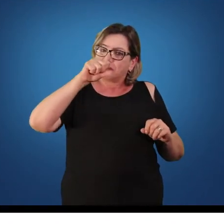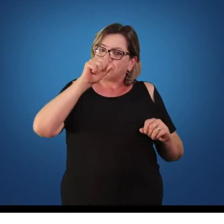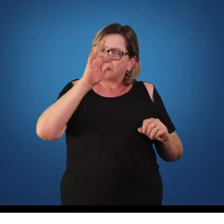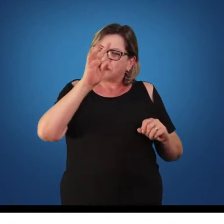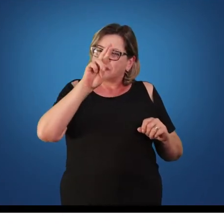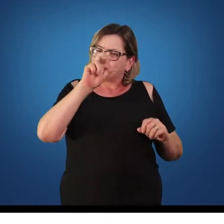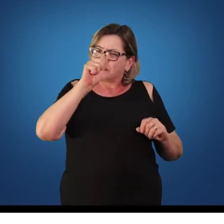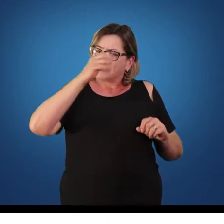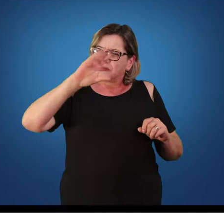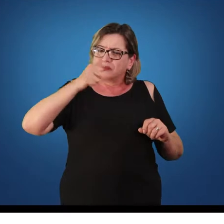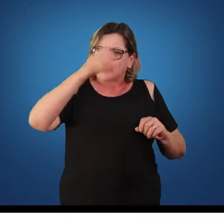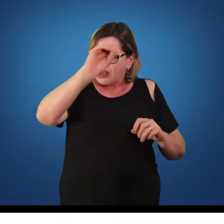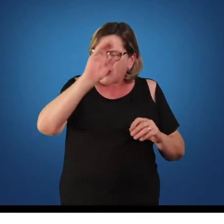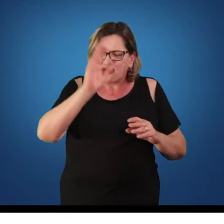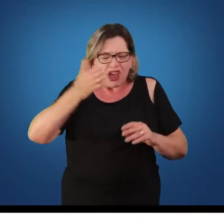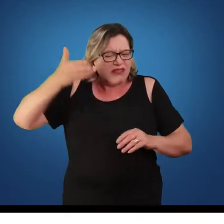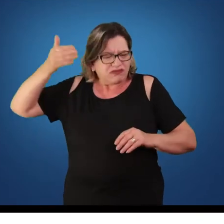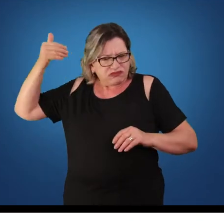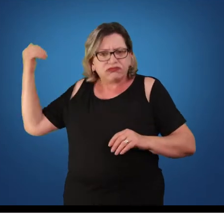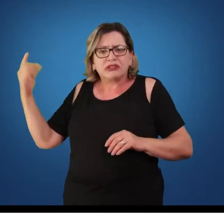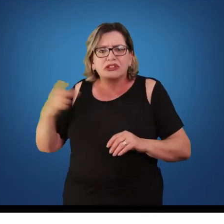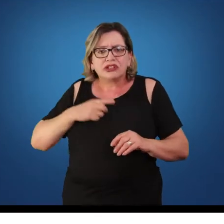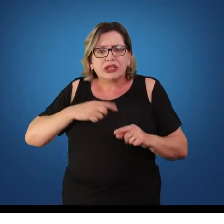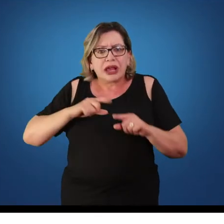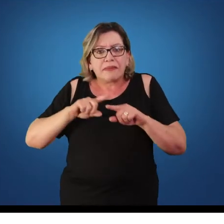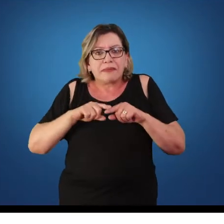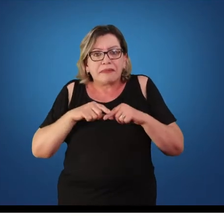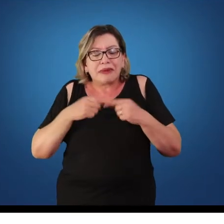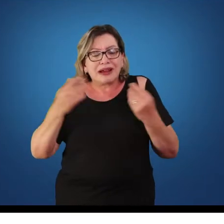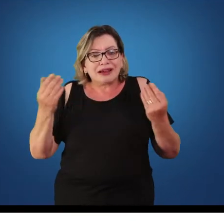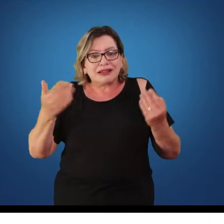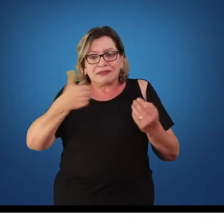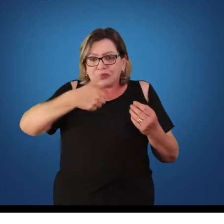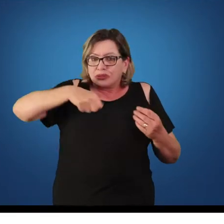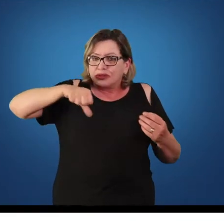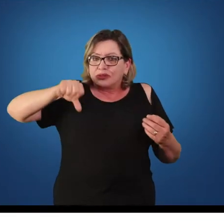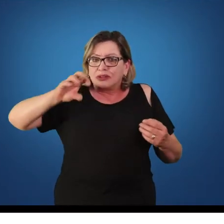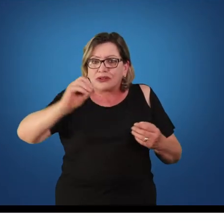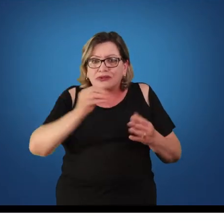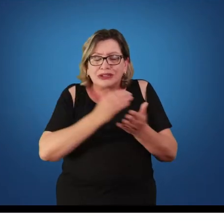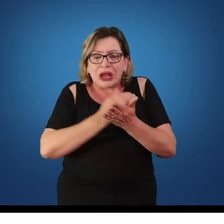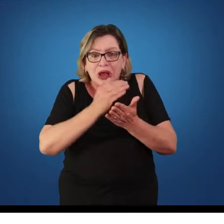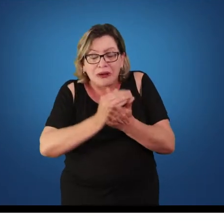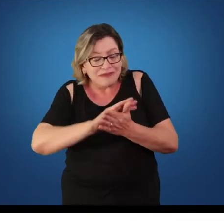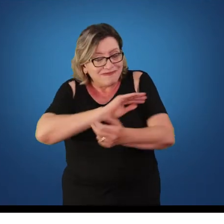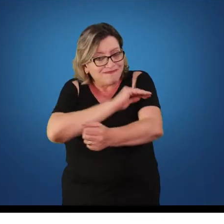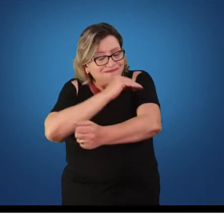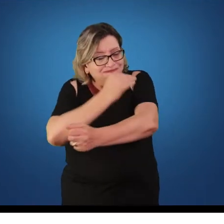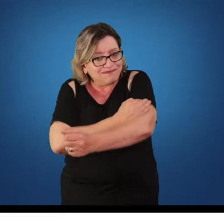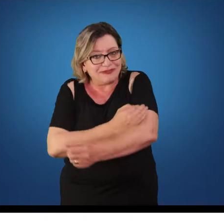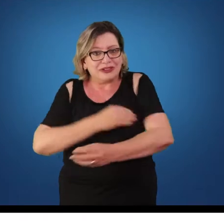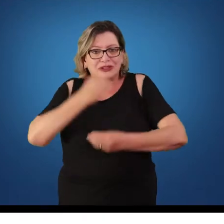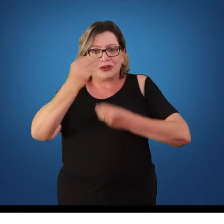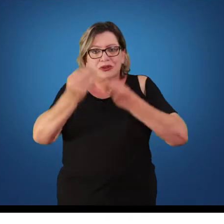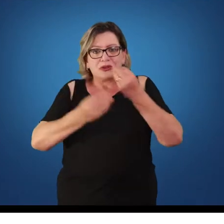em períodos muito antigos, mas que vai ser oficializada e institucionalizada como ginástica geral.